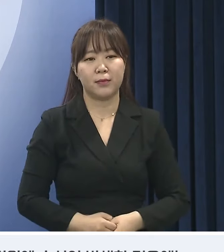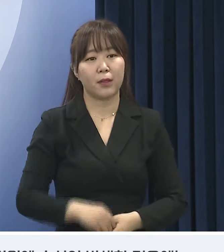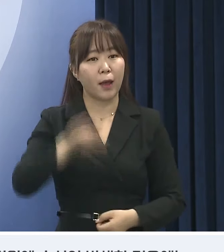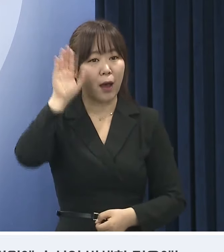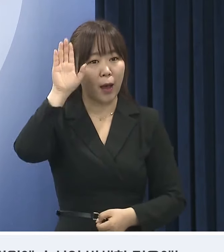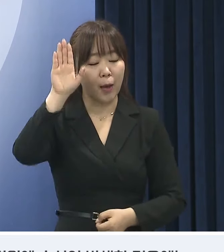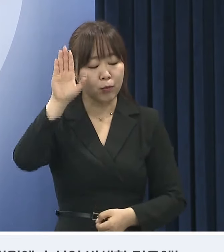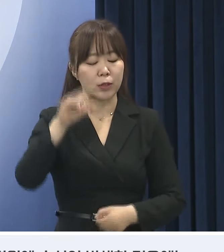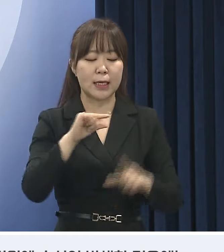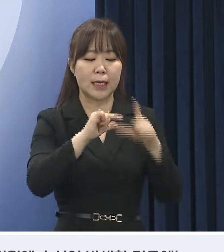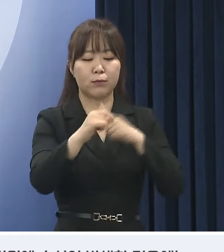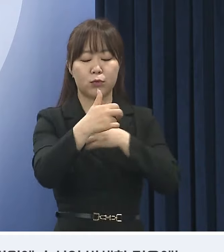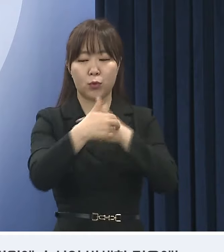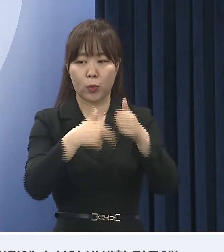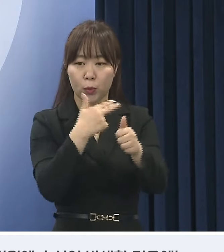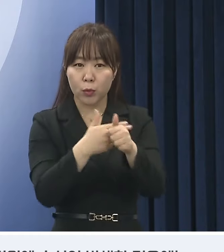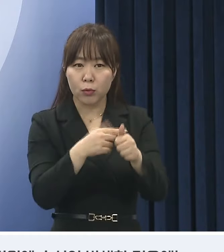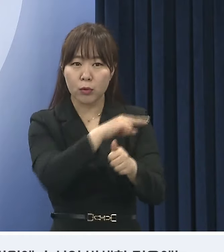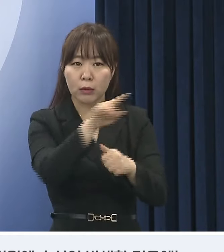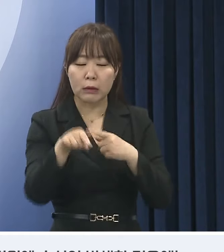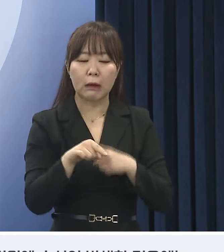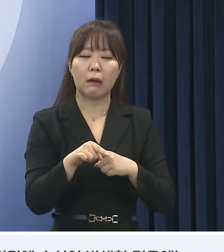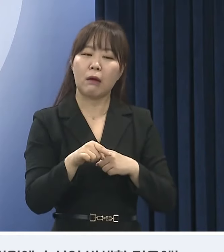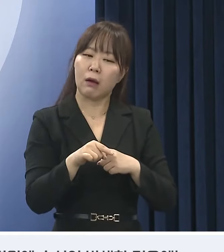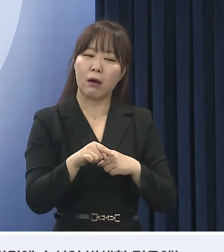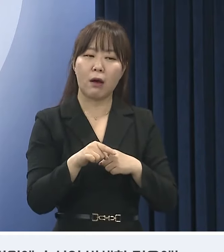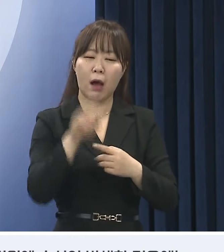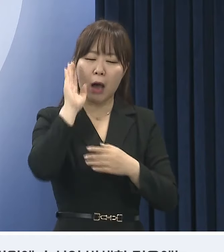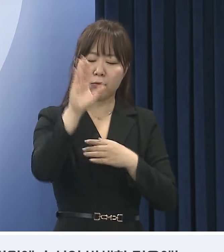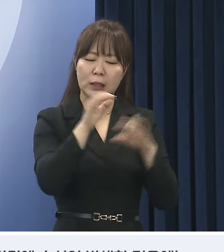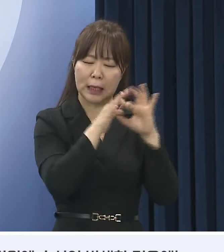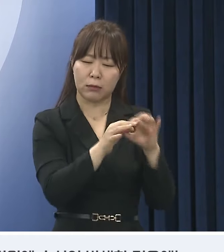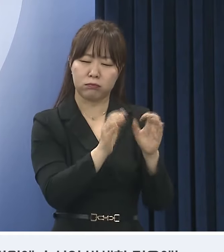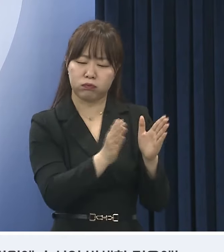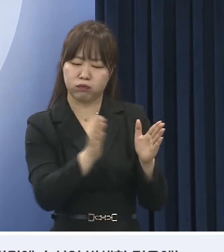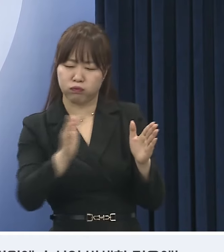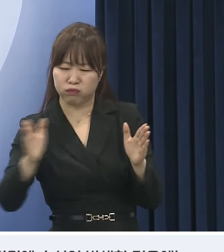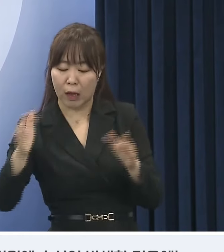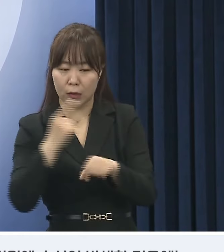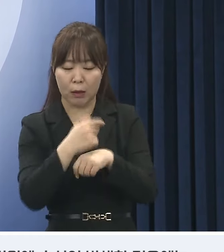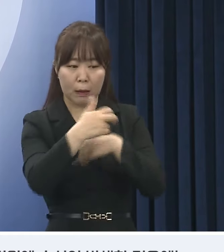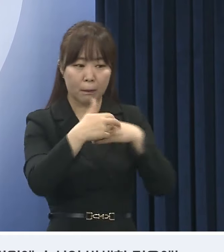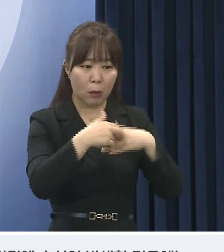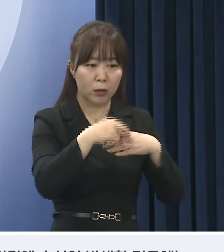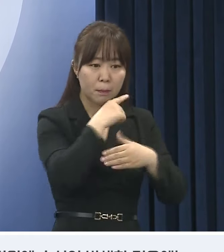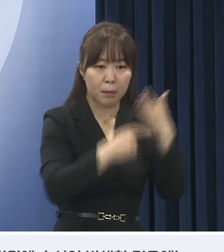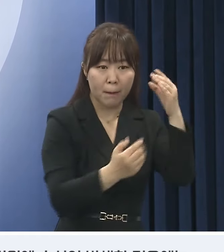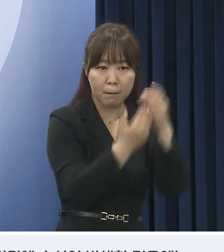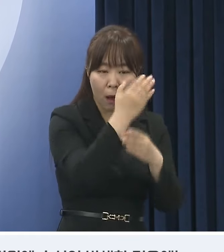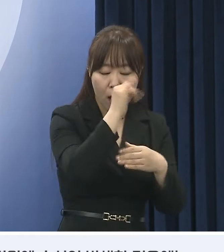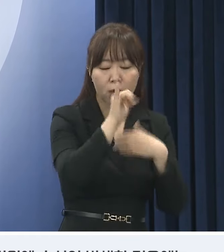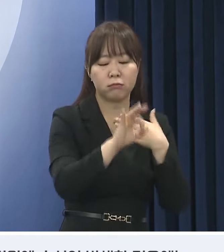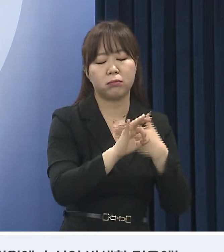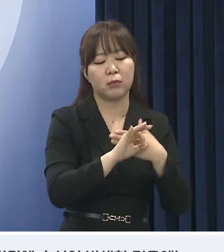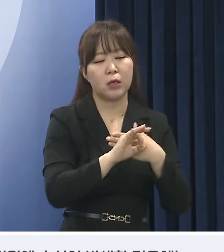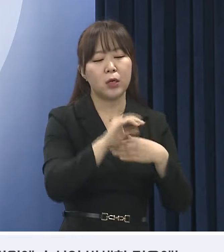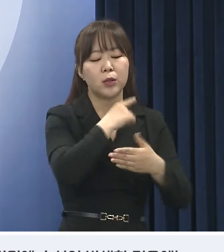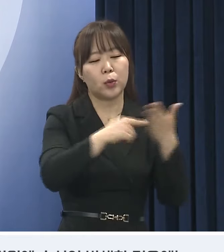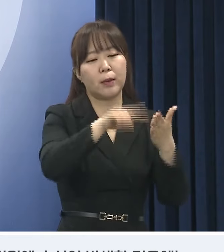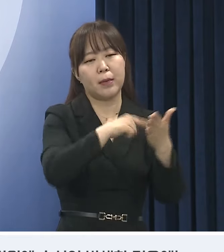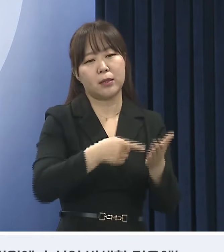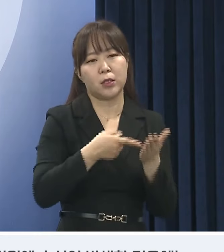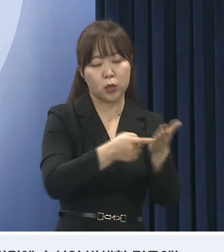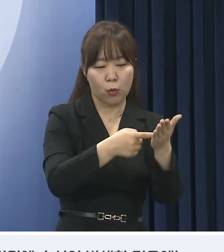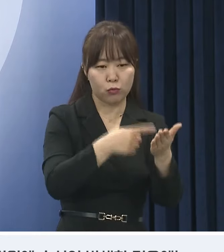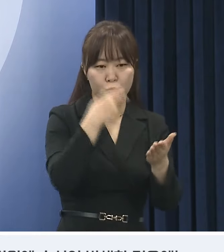앞으로 일부 교수들의 집단 진료 교육부가 장기화되어 병원에 손실이 발생할 경우에는 손해배상